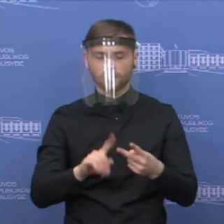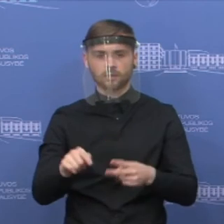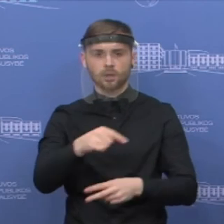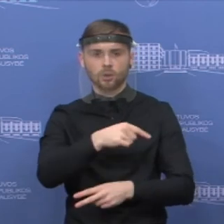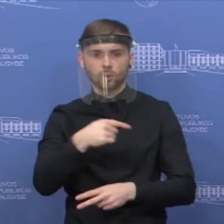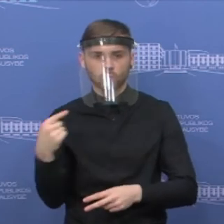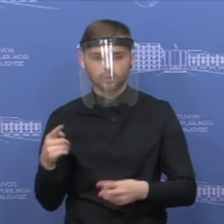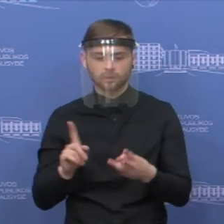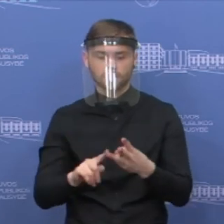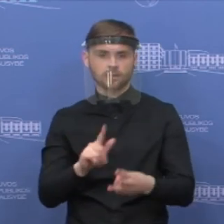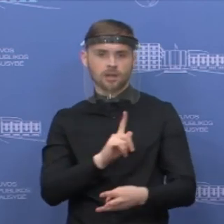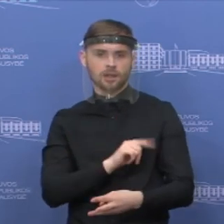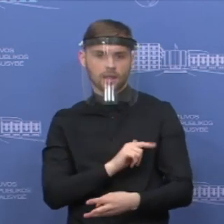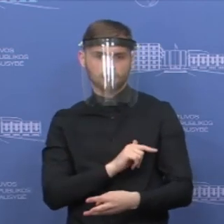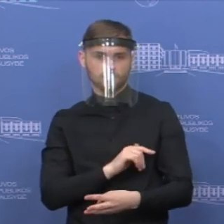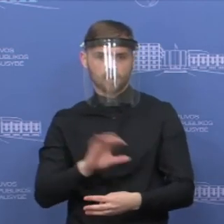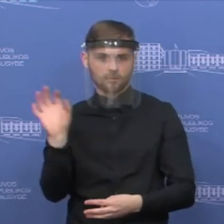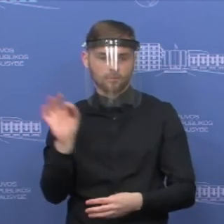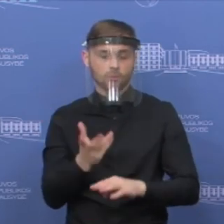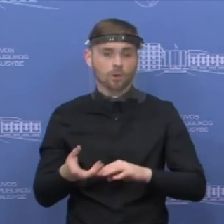Federaciją ir Latvijos Respubliką.